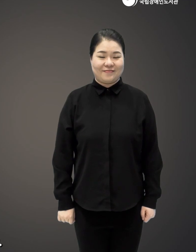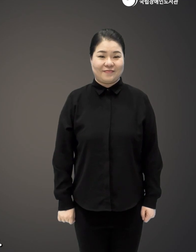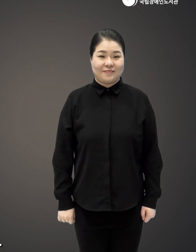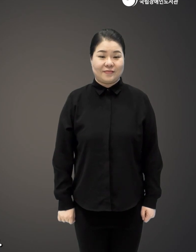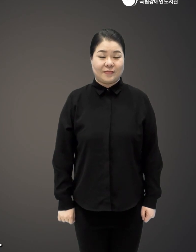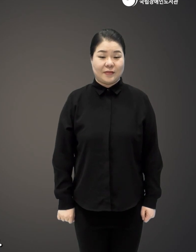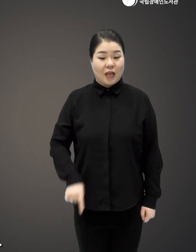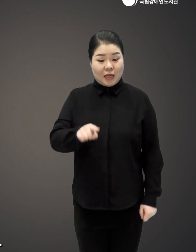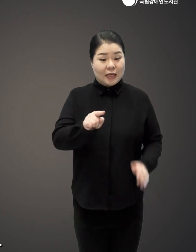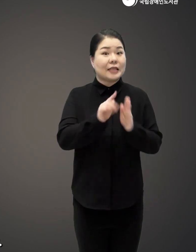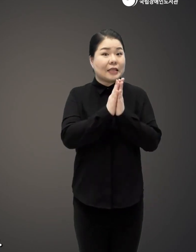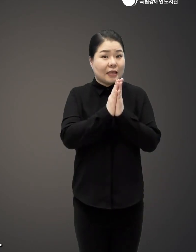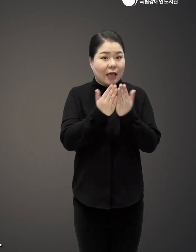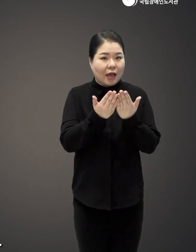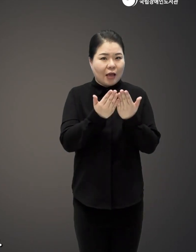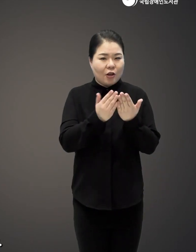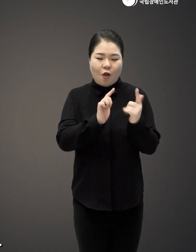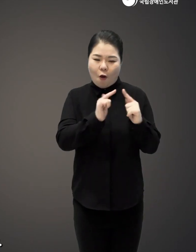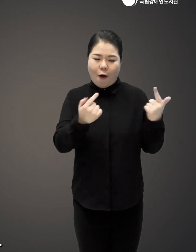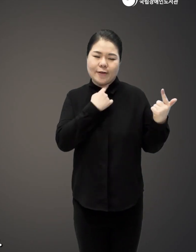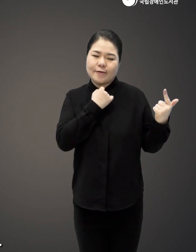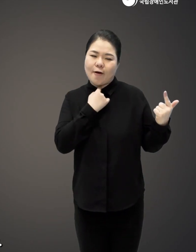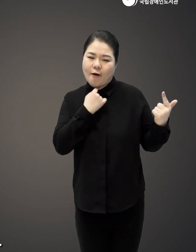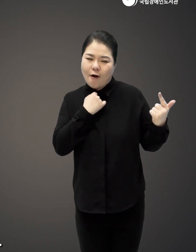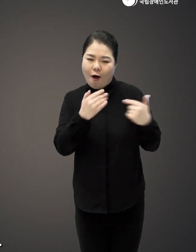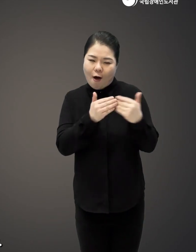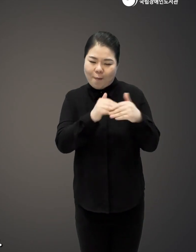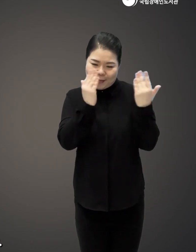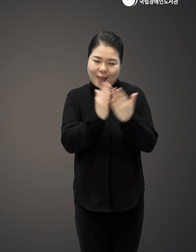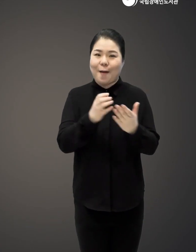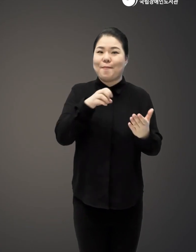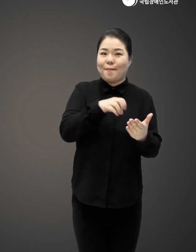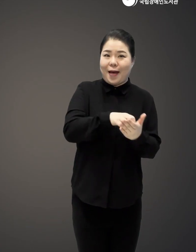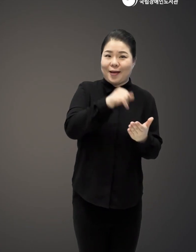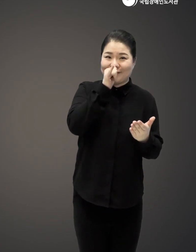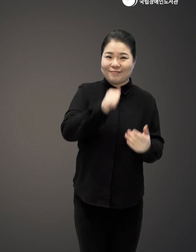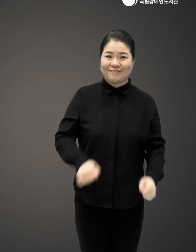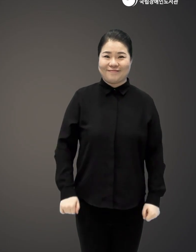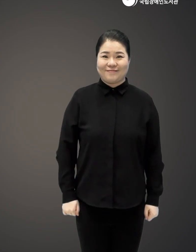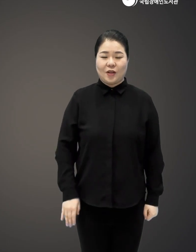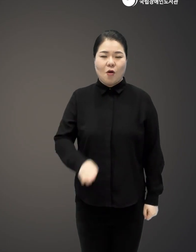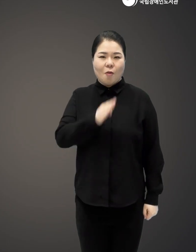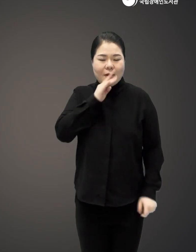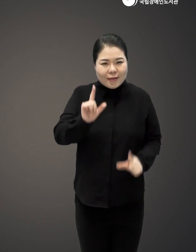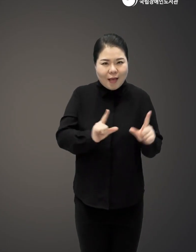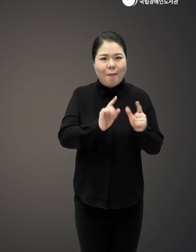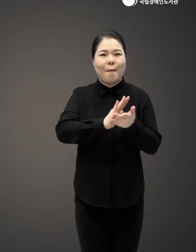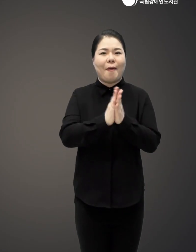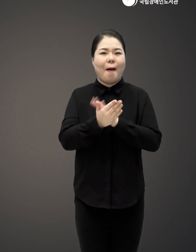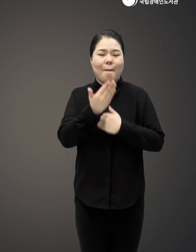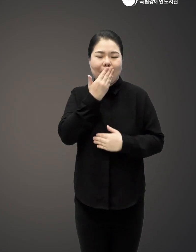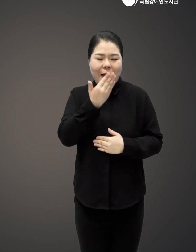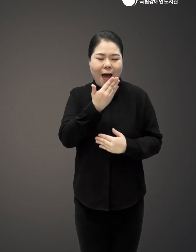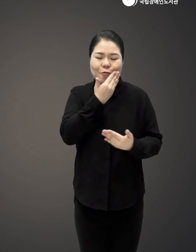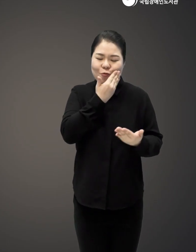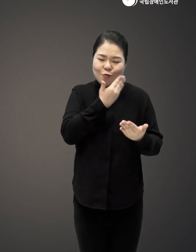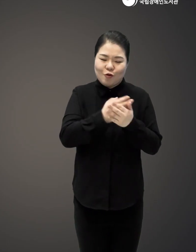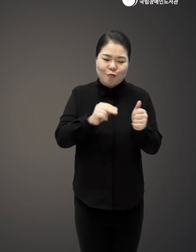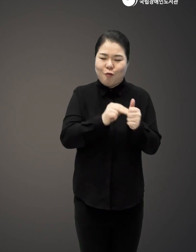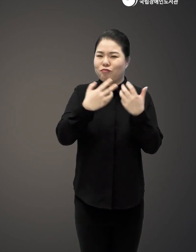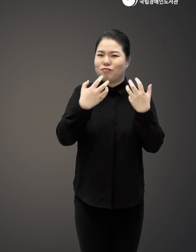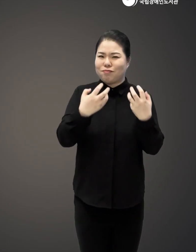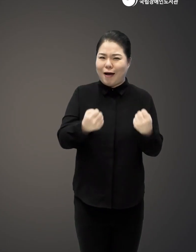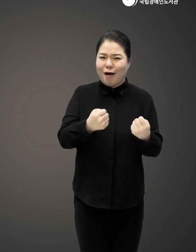지금 당신이 손에 든 이 책은 다양한 경험의 결과물이다 여기에는 진정으로 삶을 변화시키는 귀중한 정보가